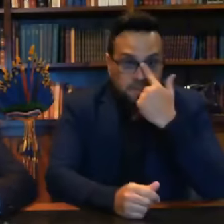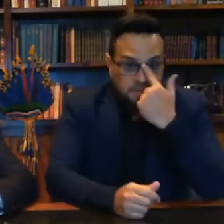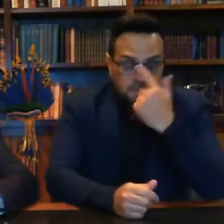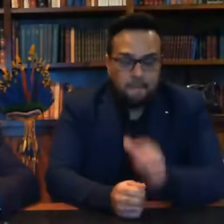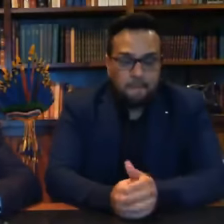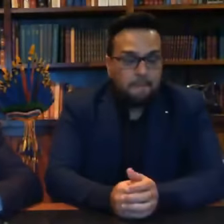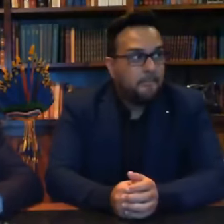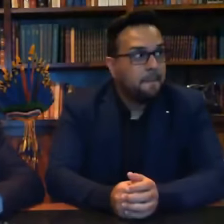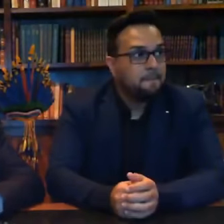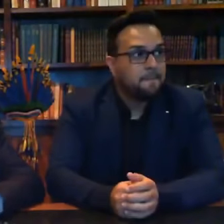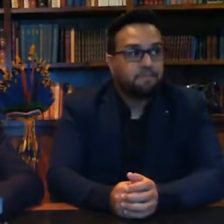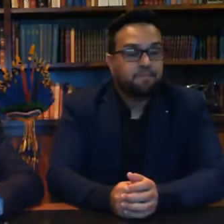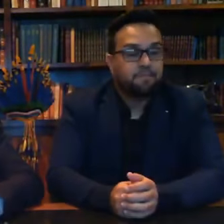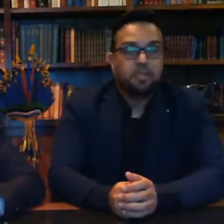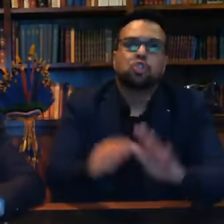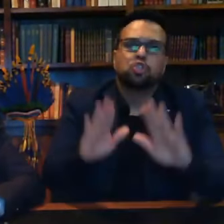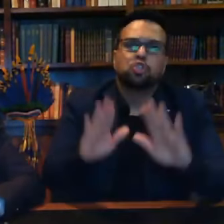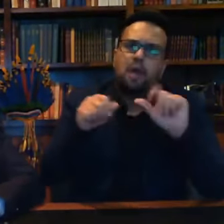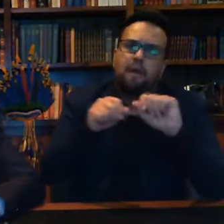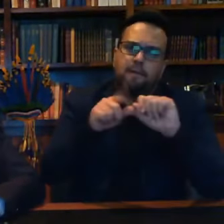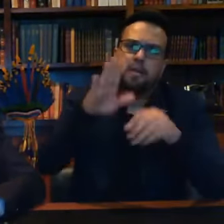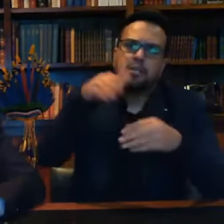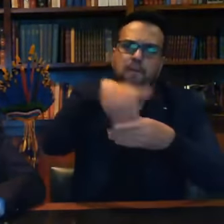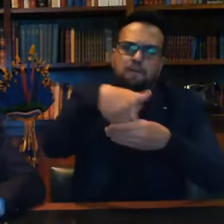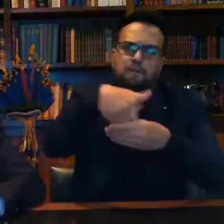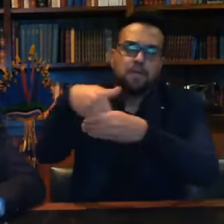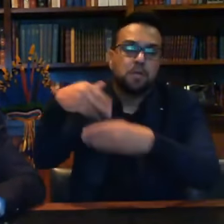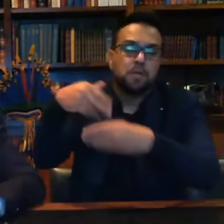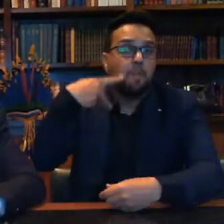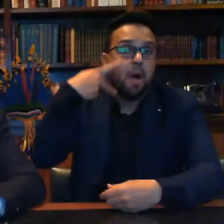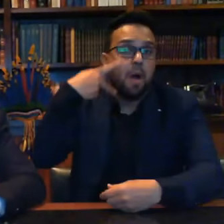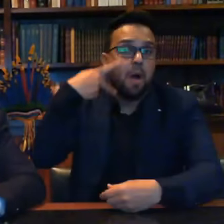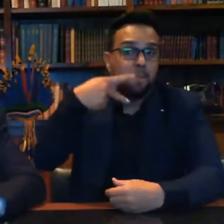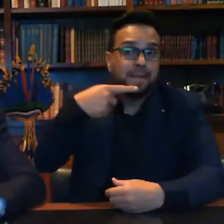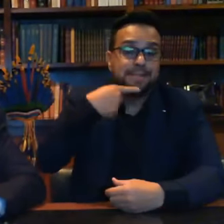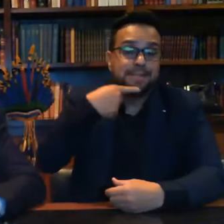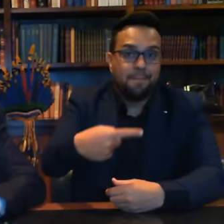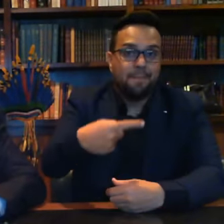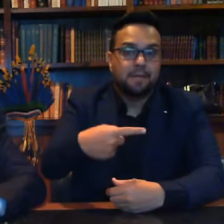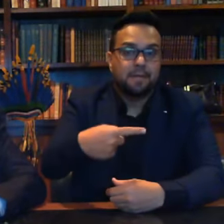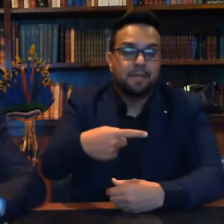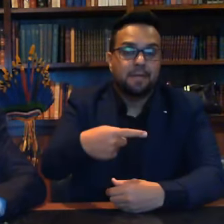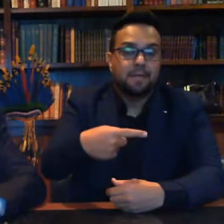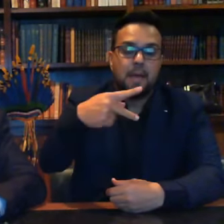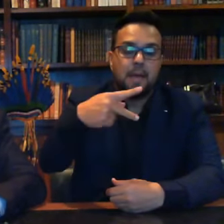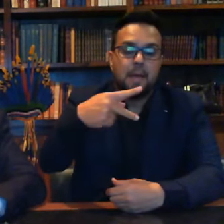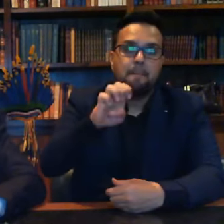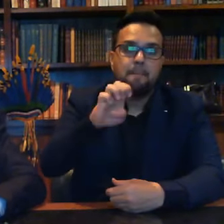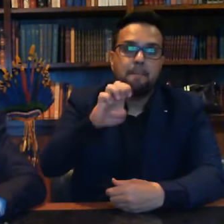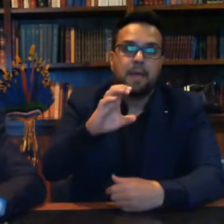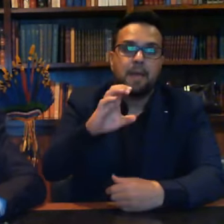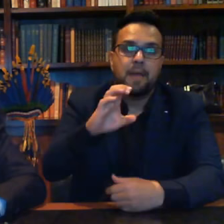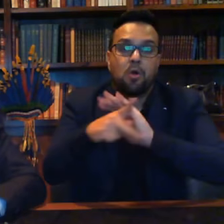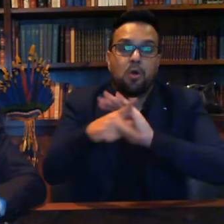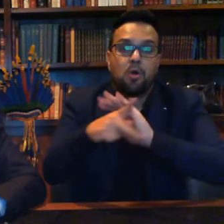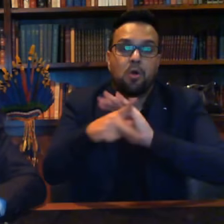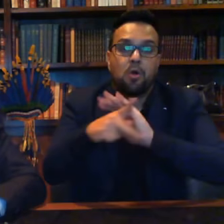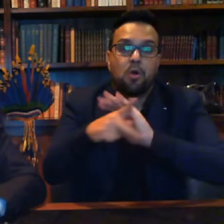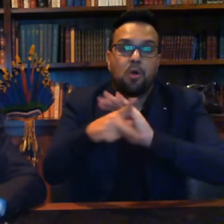Nós tivemos aqui uma votação no parlamento essa semana sobre uma PEC lá da Biaquiz, que o relator era o Felipe